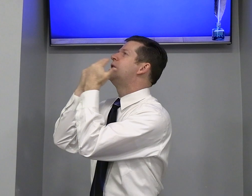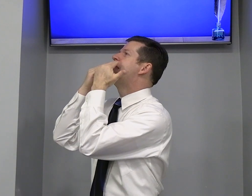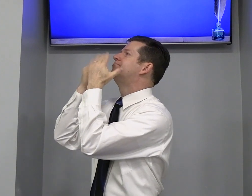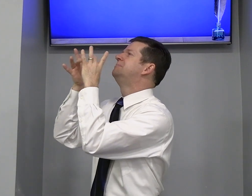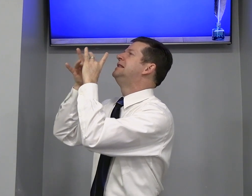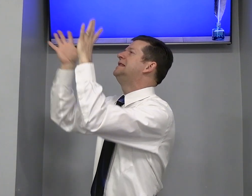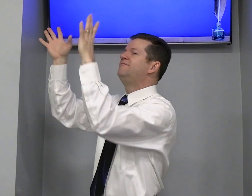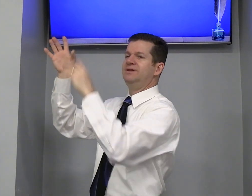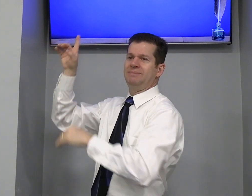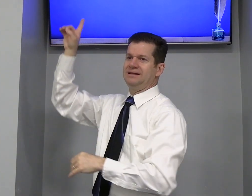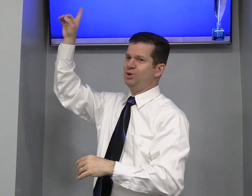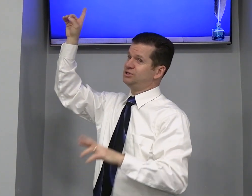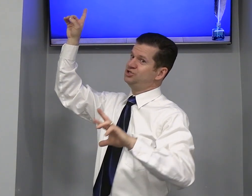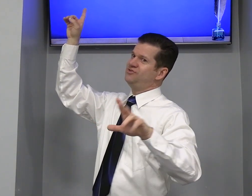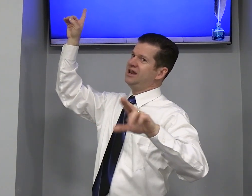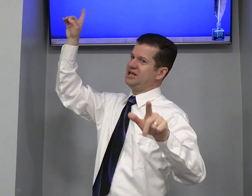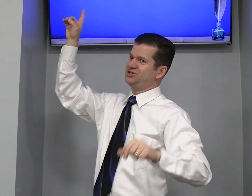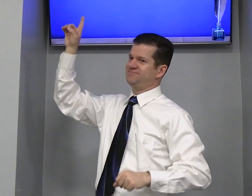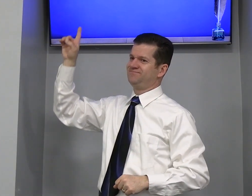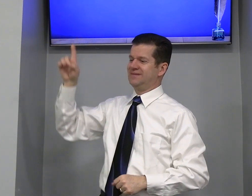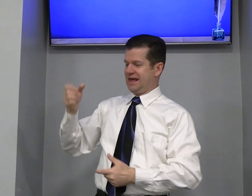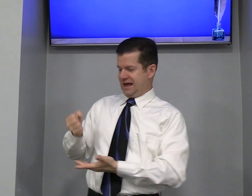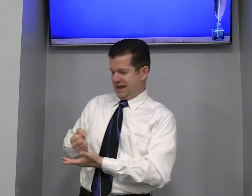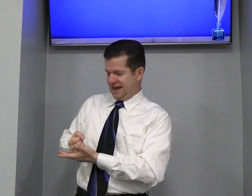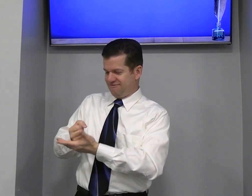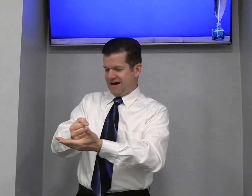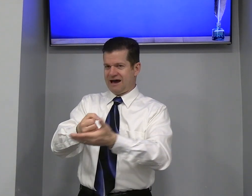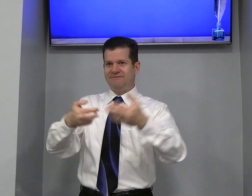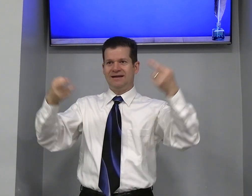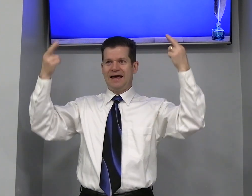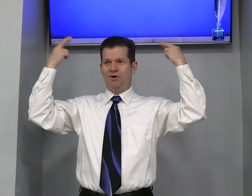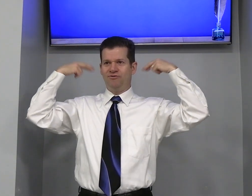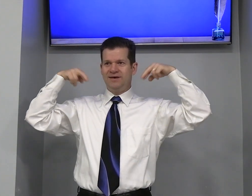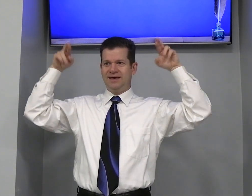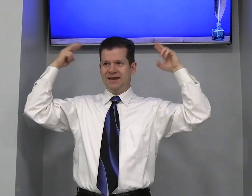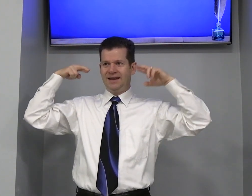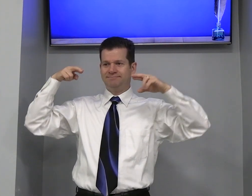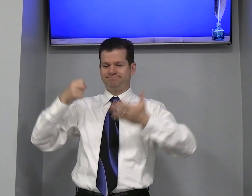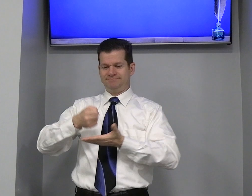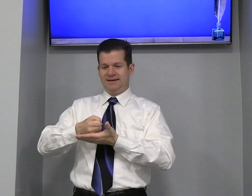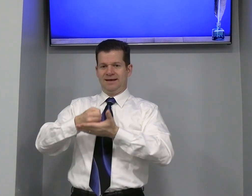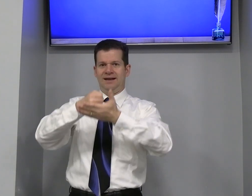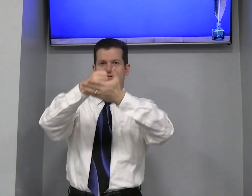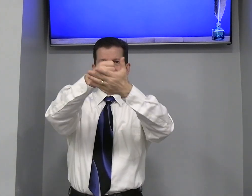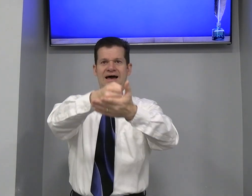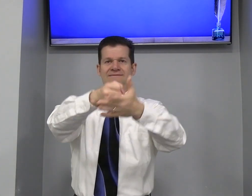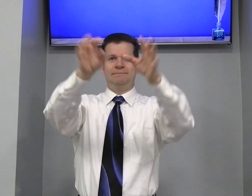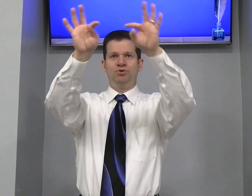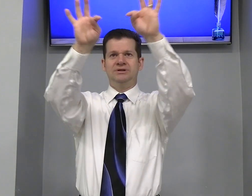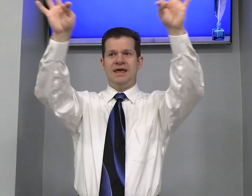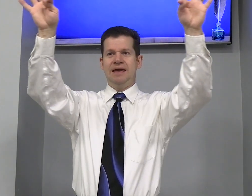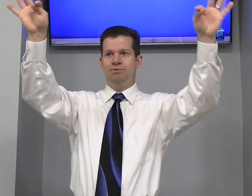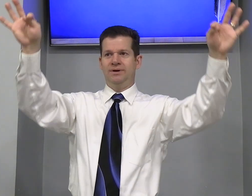Livre Para Deus Diferente Levava Lá a ovelha Levava Para o templo